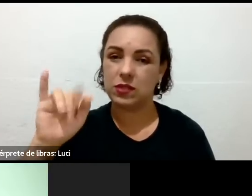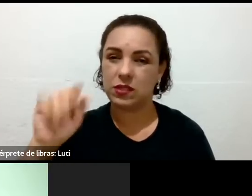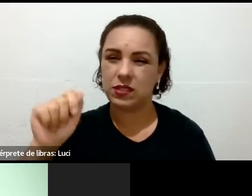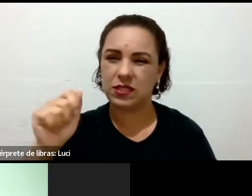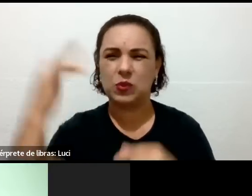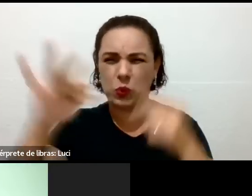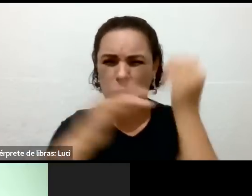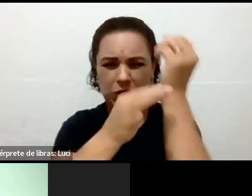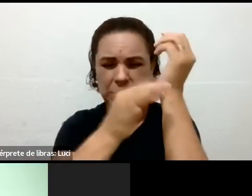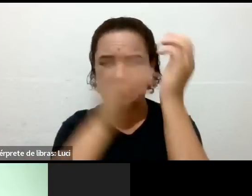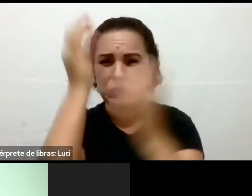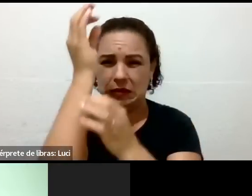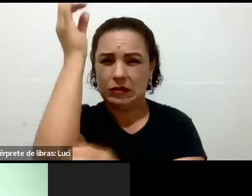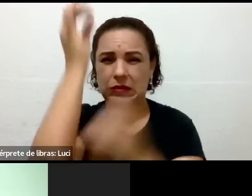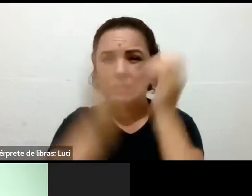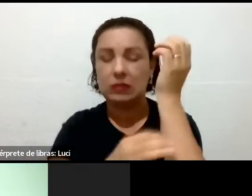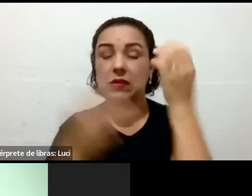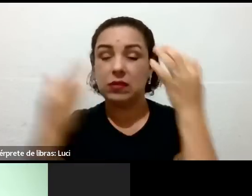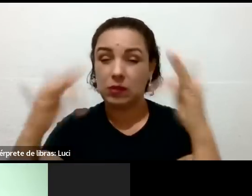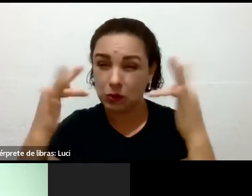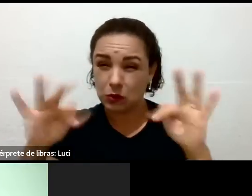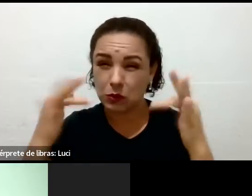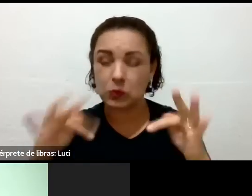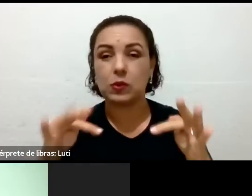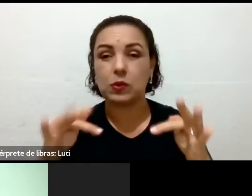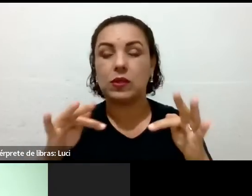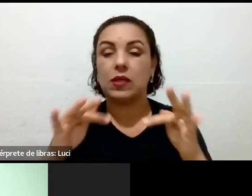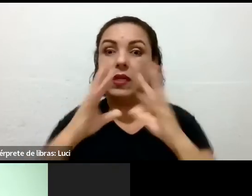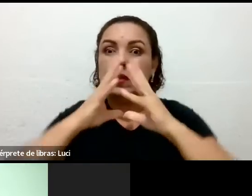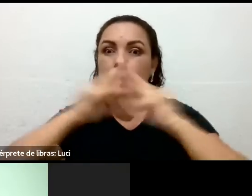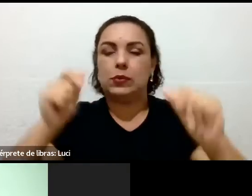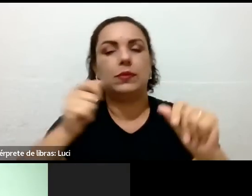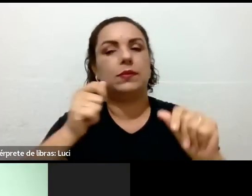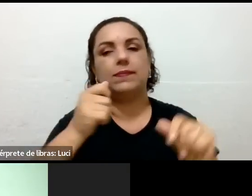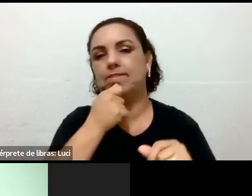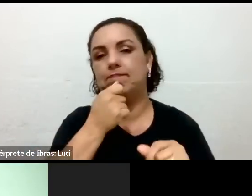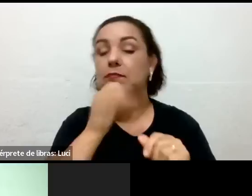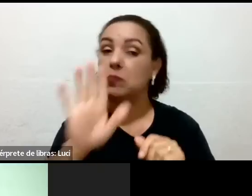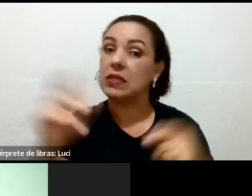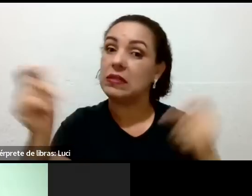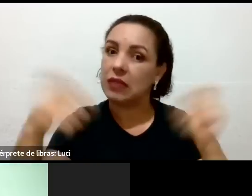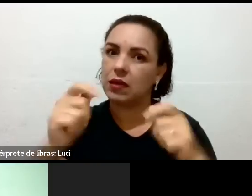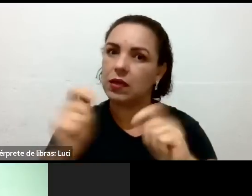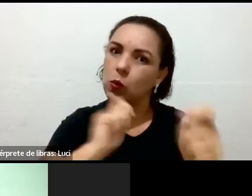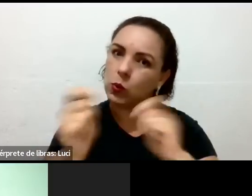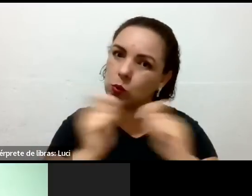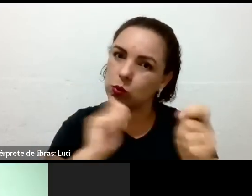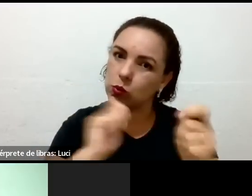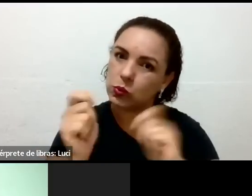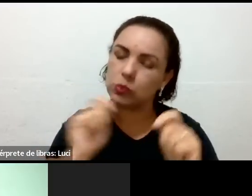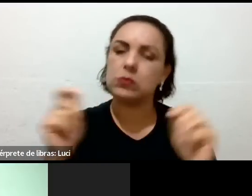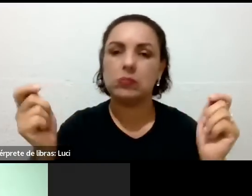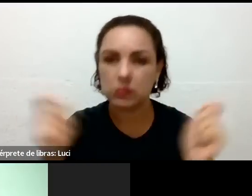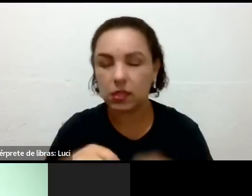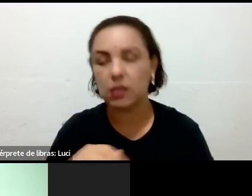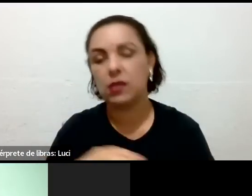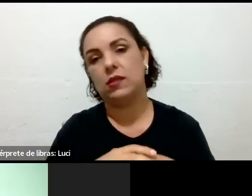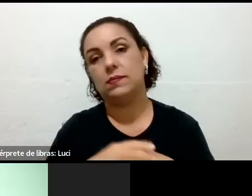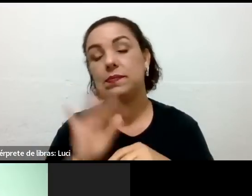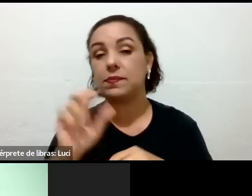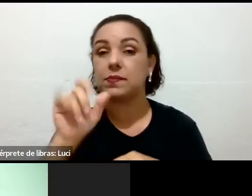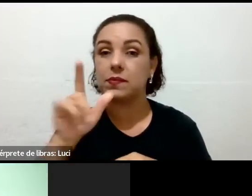todo, a tendência é você ter efeitos muito mais positivos do que algo que você faz algumas vezes no dia.